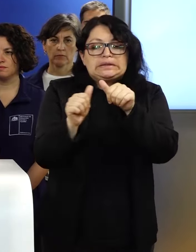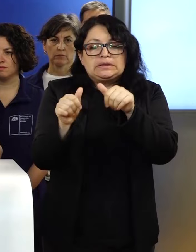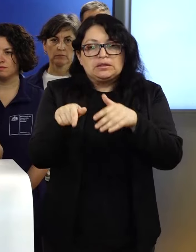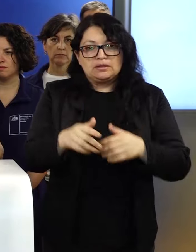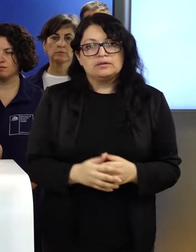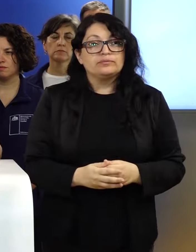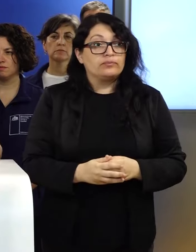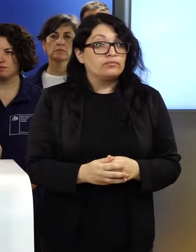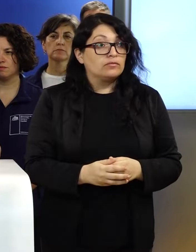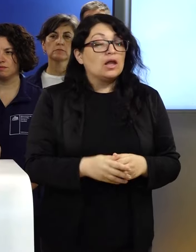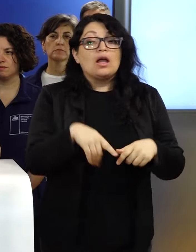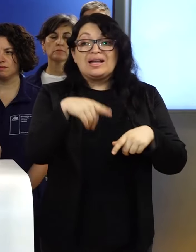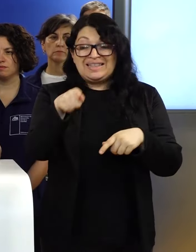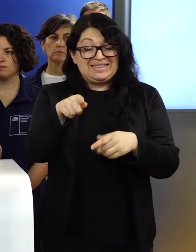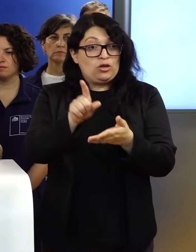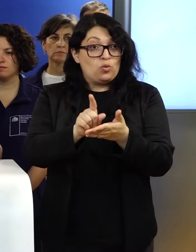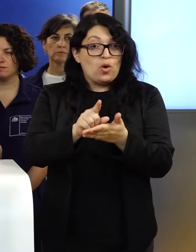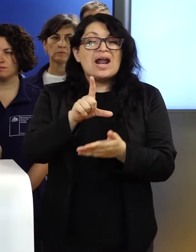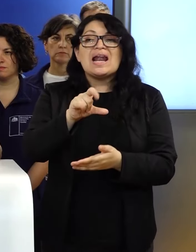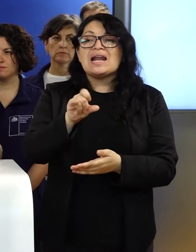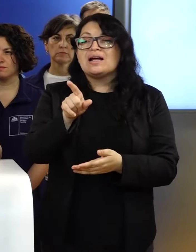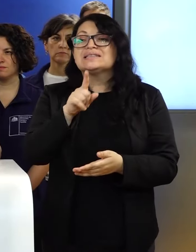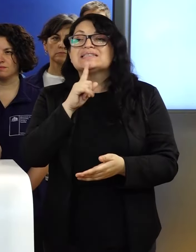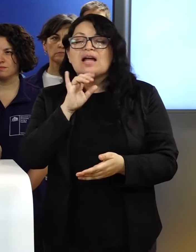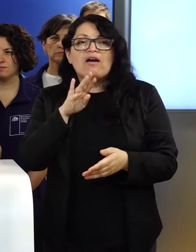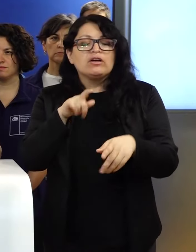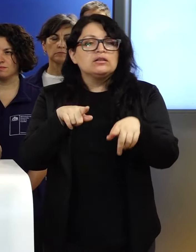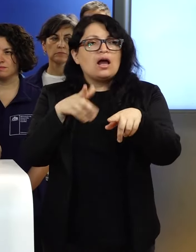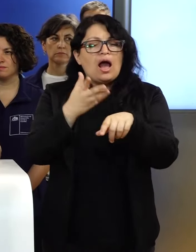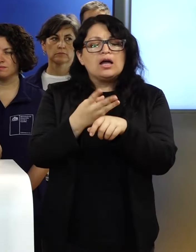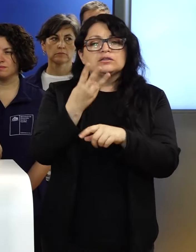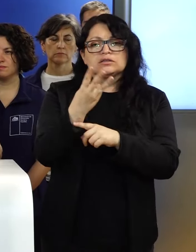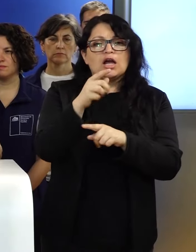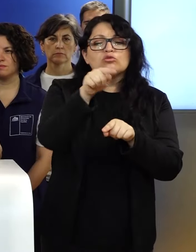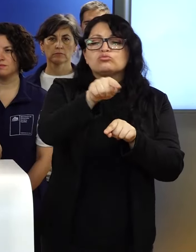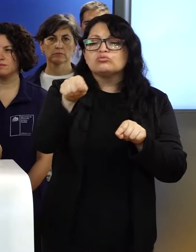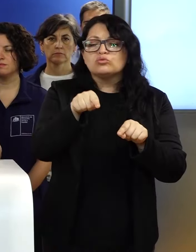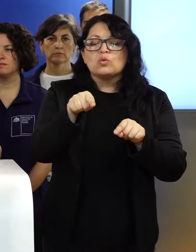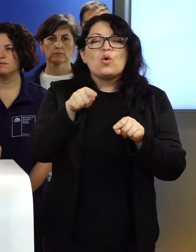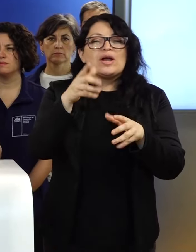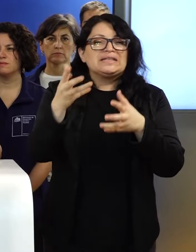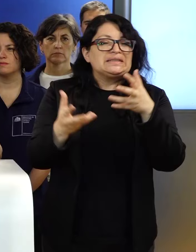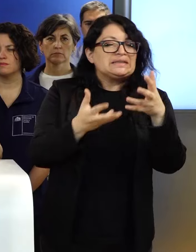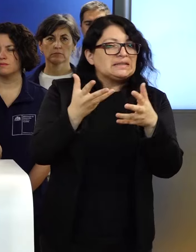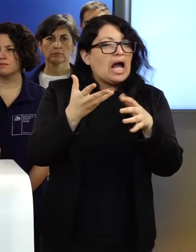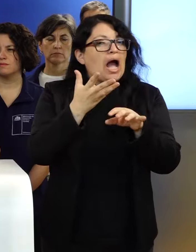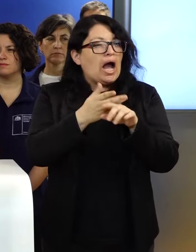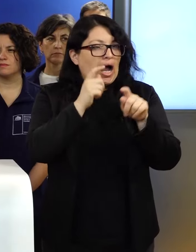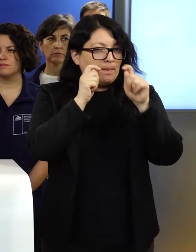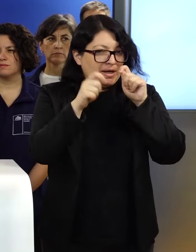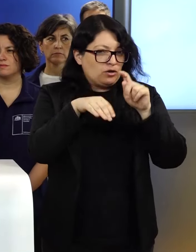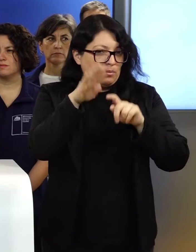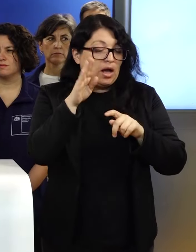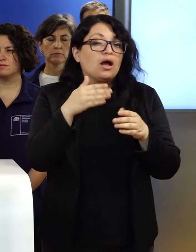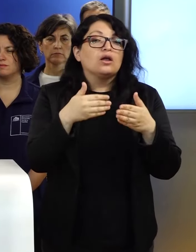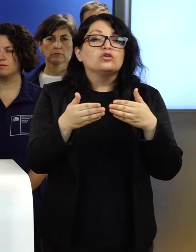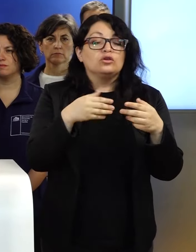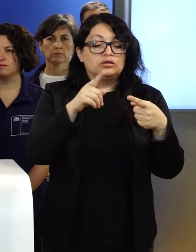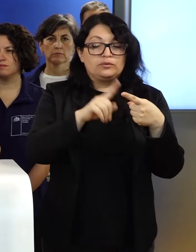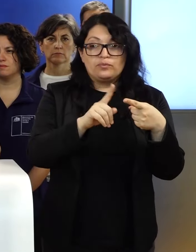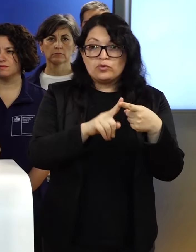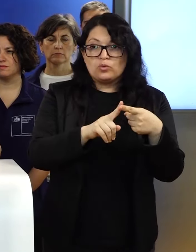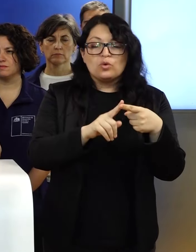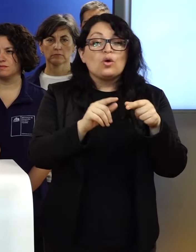Tenemos en el incendio Las Tablas tres puntos donde el incendio está originando riesgos mayores. Uno es hacia